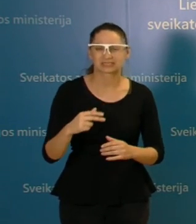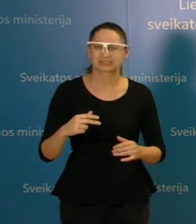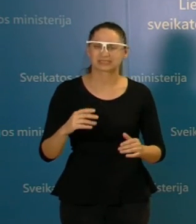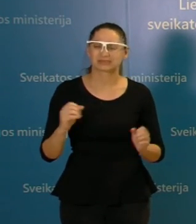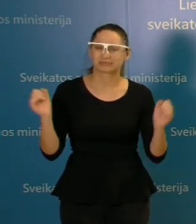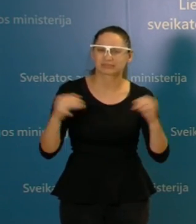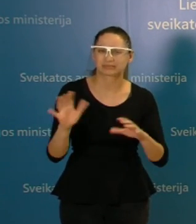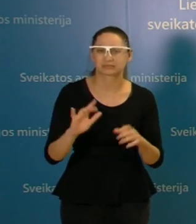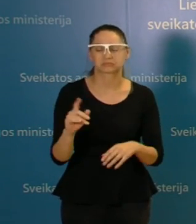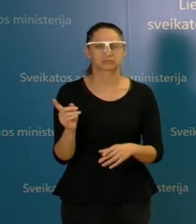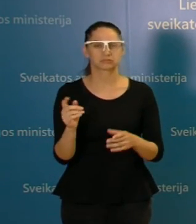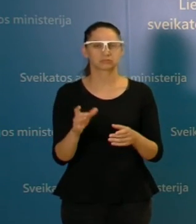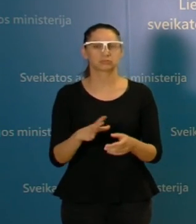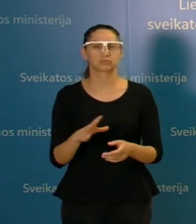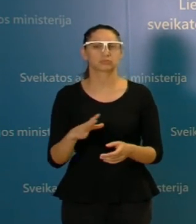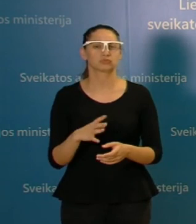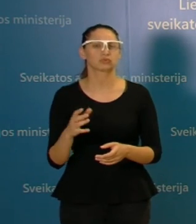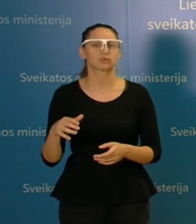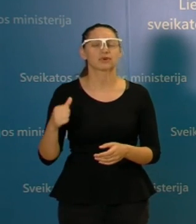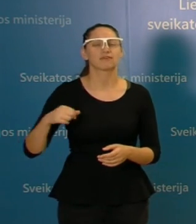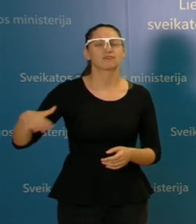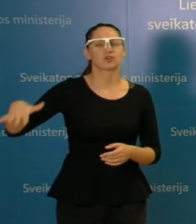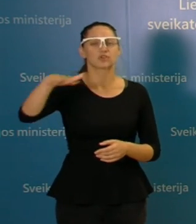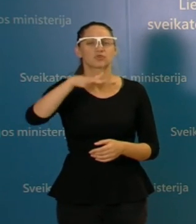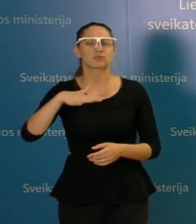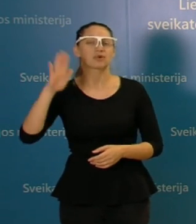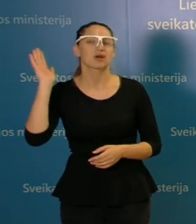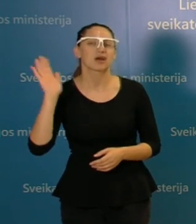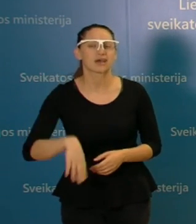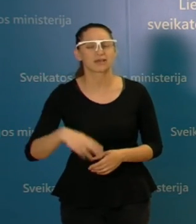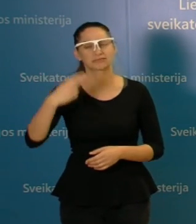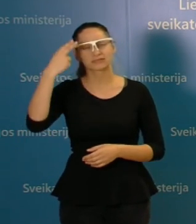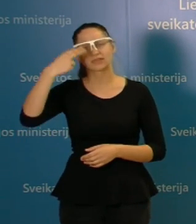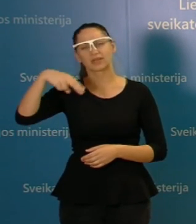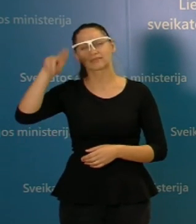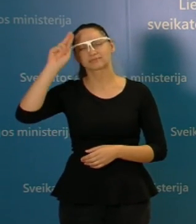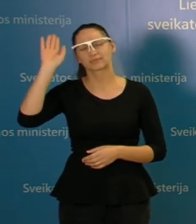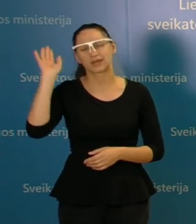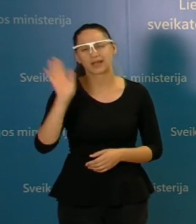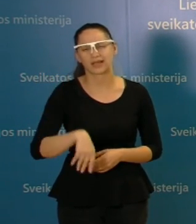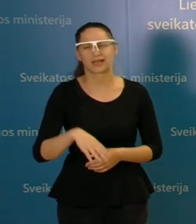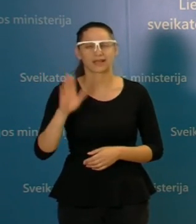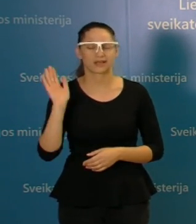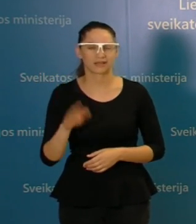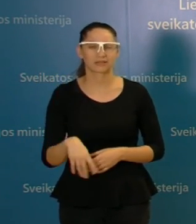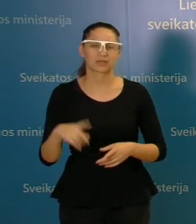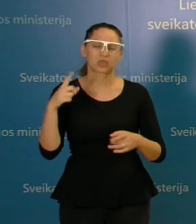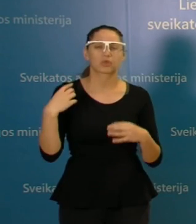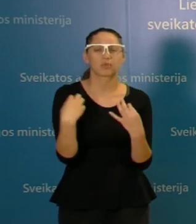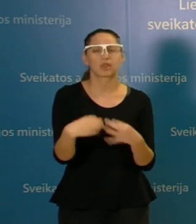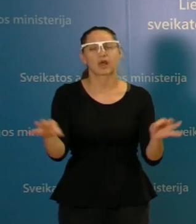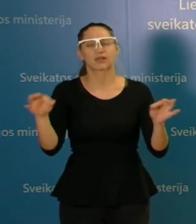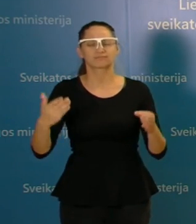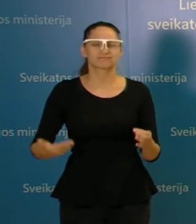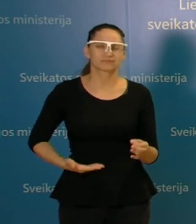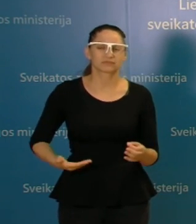keletą savaičių girdėjom atgarsius iš visuomenės, kad nereikia, kad tai yra nesąmonė, kad norim laisvai gyventi ir iš